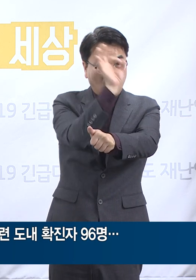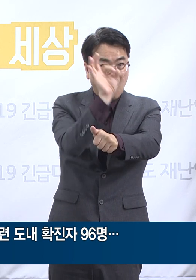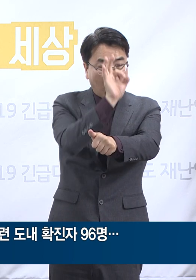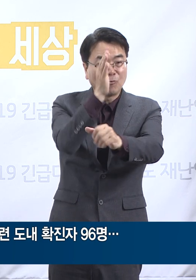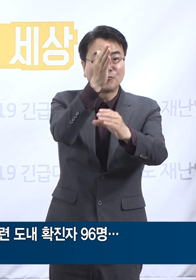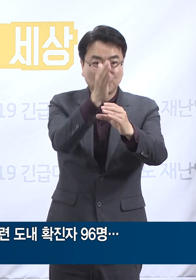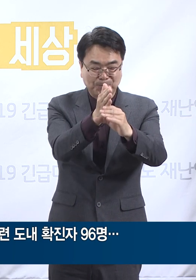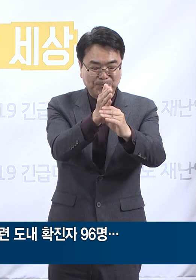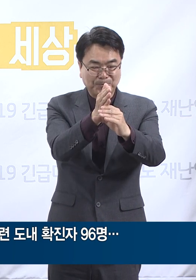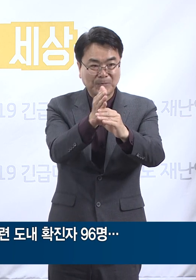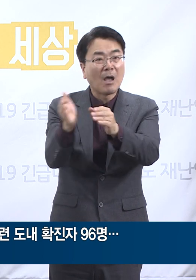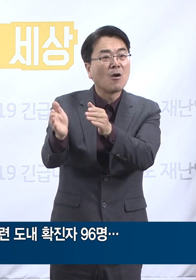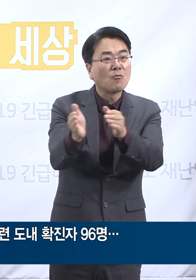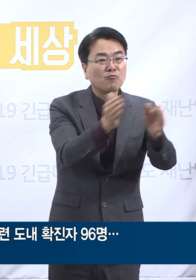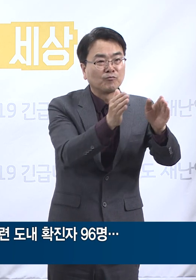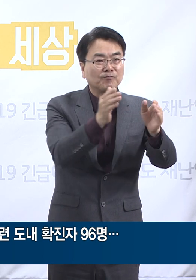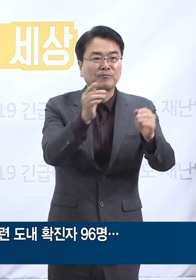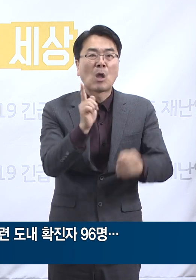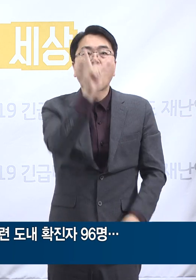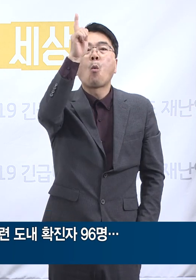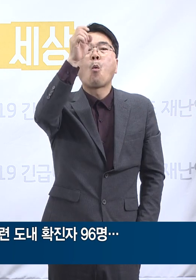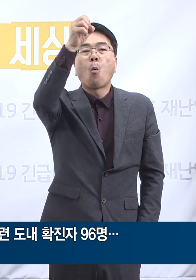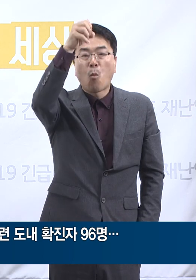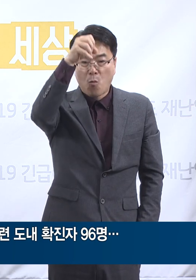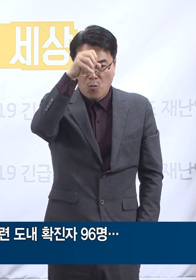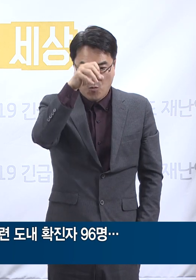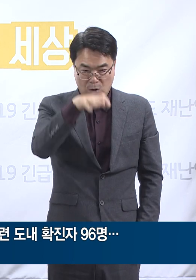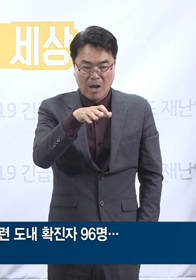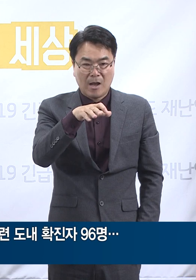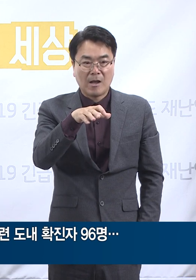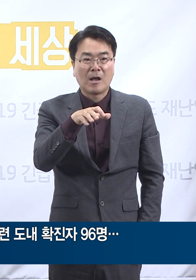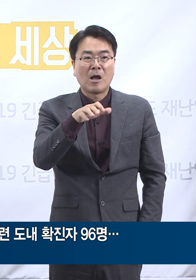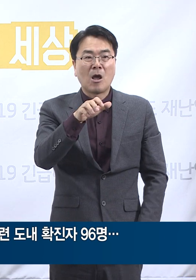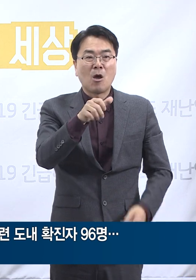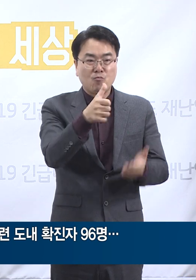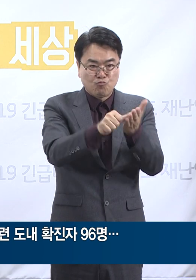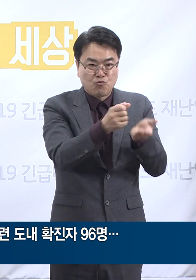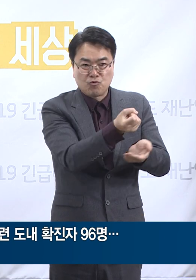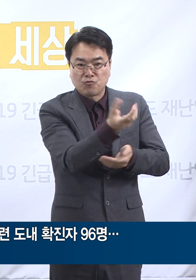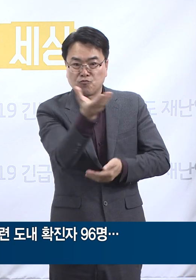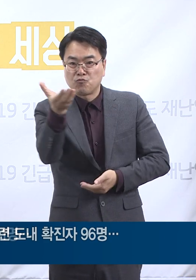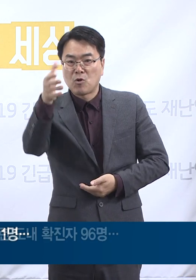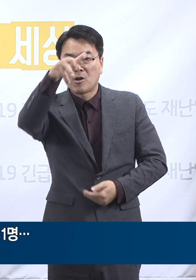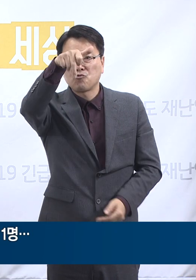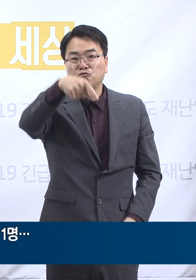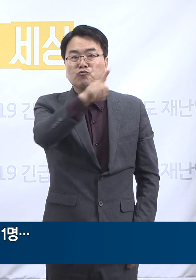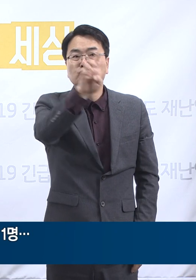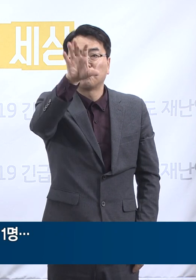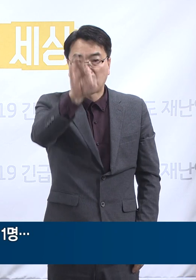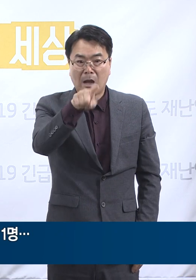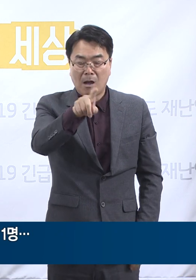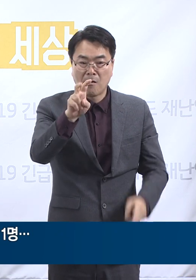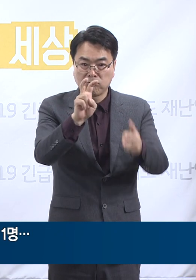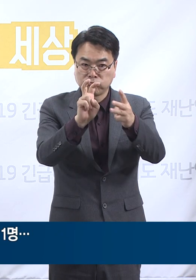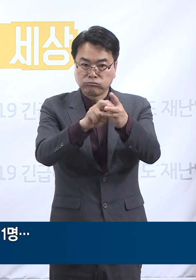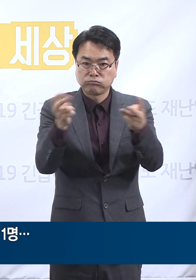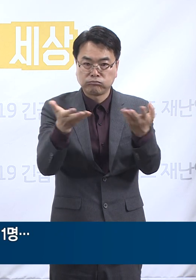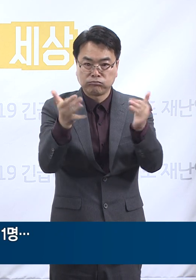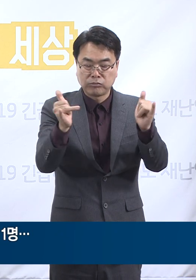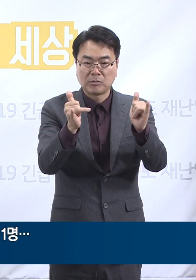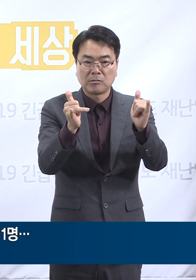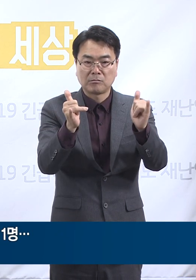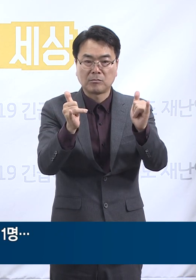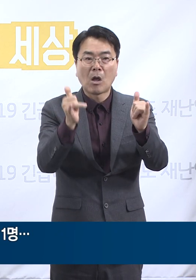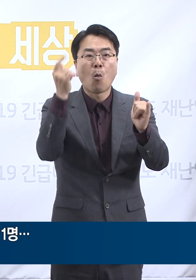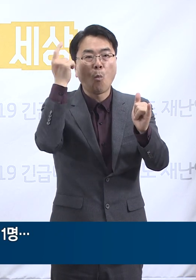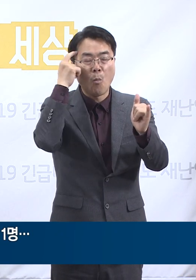고양 쿠팡 물류센터 신규 확진 상황에 대해 말씀드리겠습니다. 고양 쿠팡 물류센터에 근무하는 인천시 거주 직원